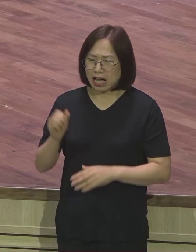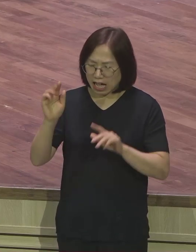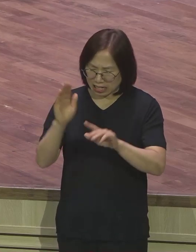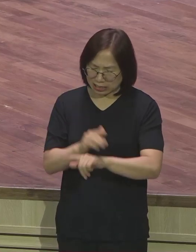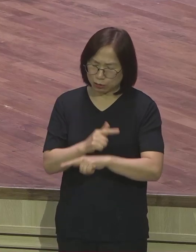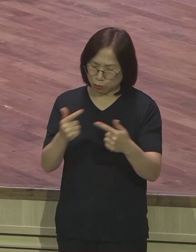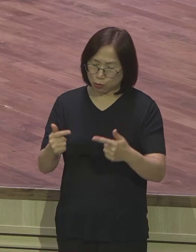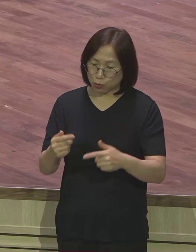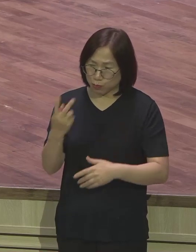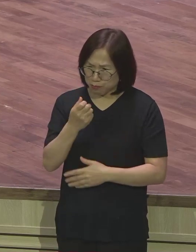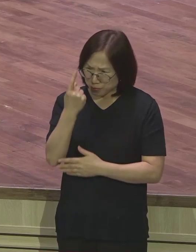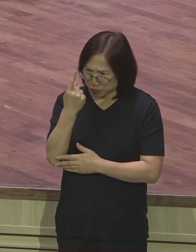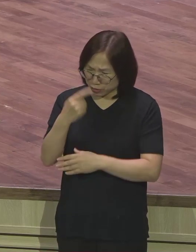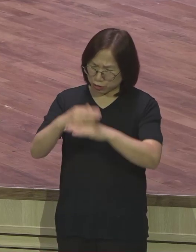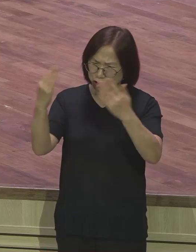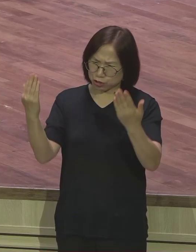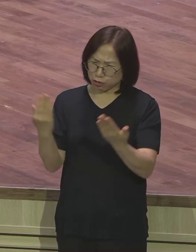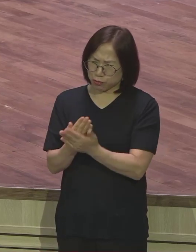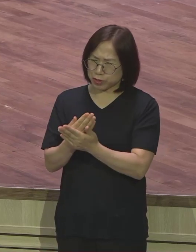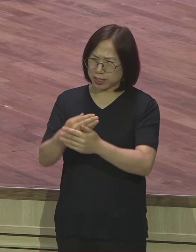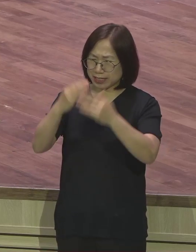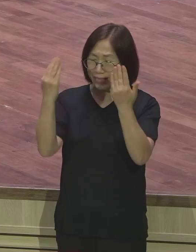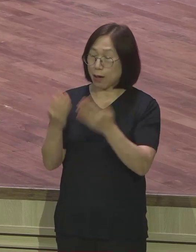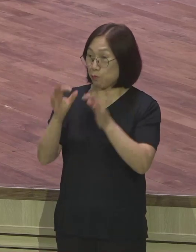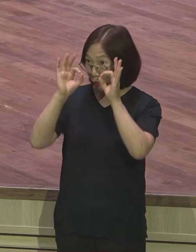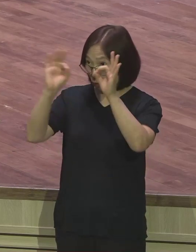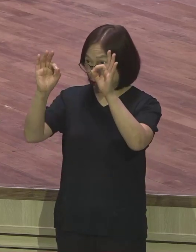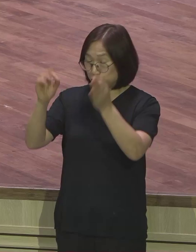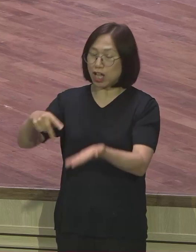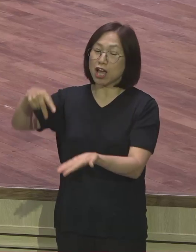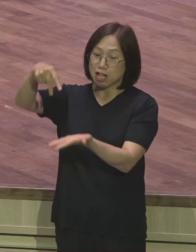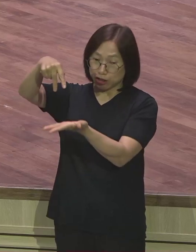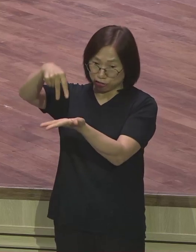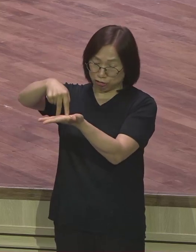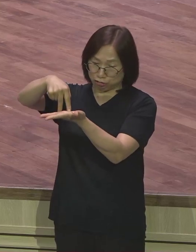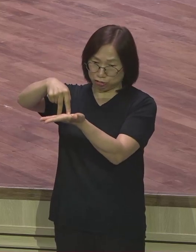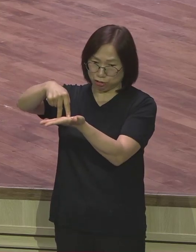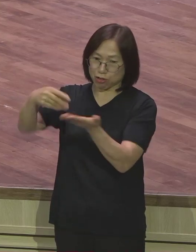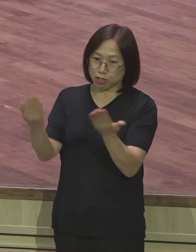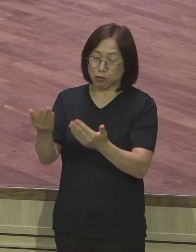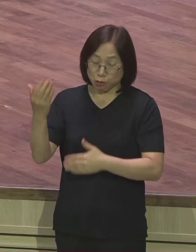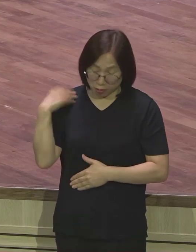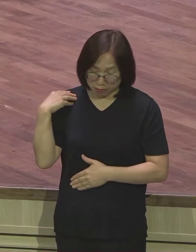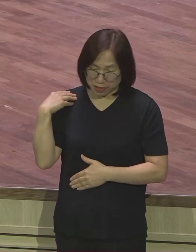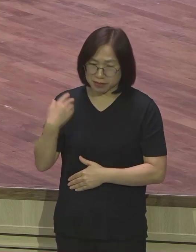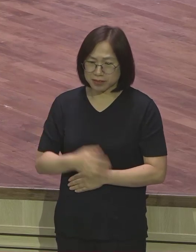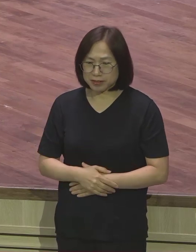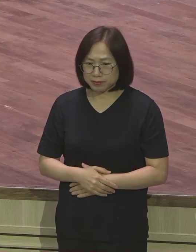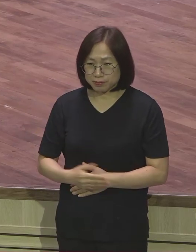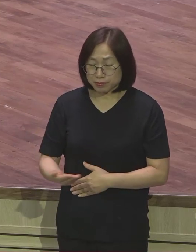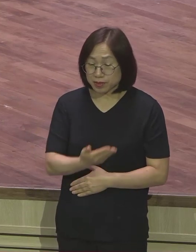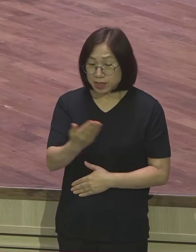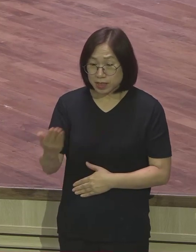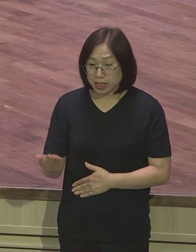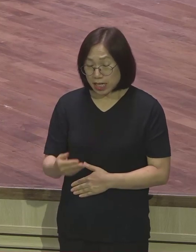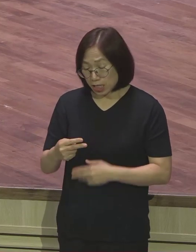전체가 한눈에 들어올 수 있는 곳에 있어야만이 파수꾼의 역할을 감당할 수 있죠 너희 성벽 위에서